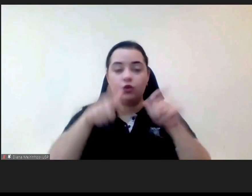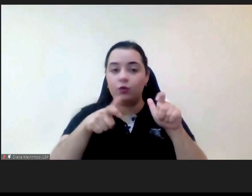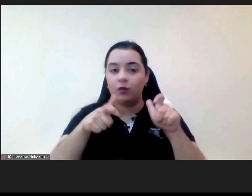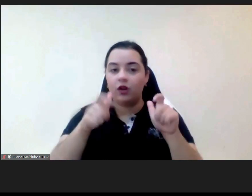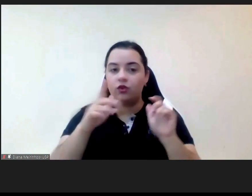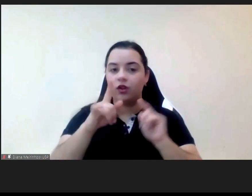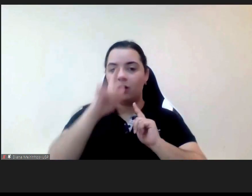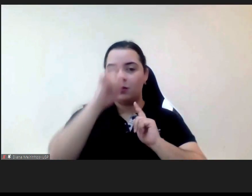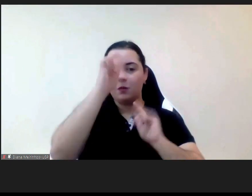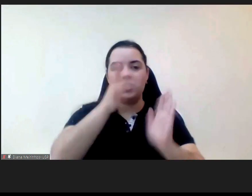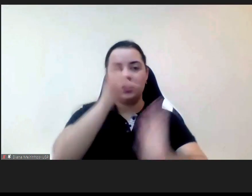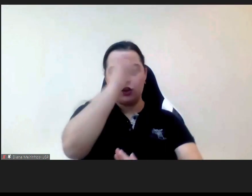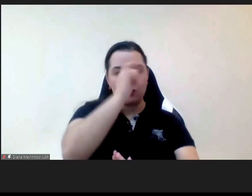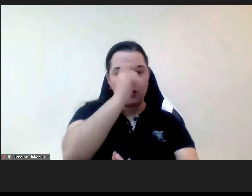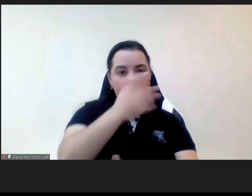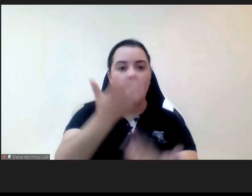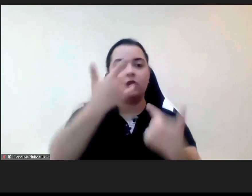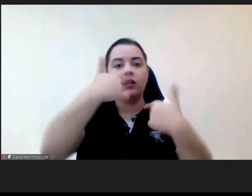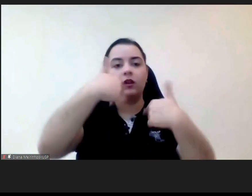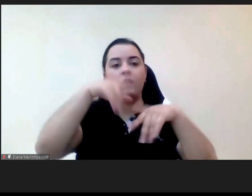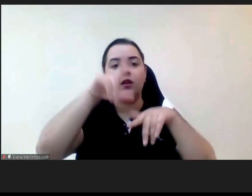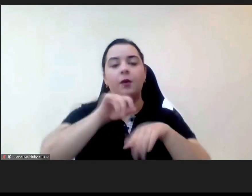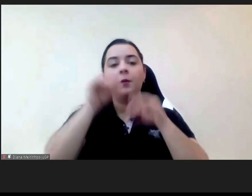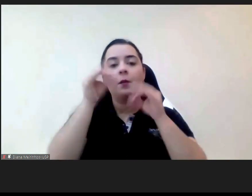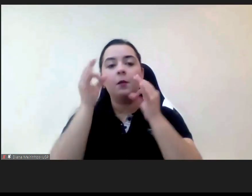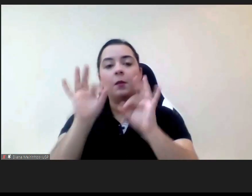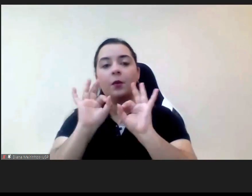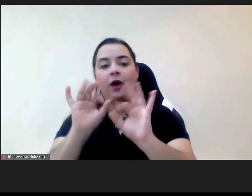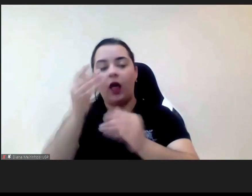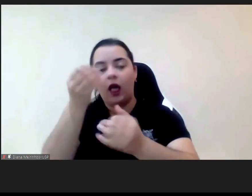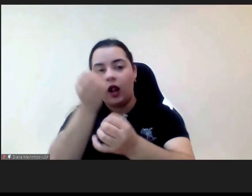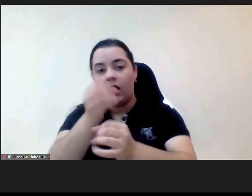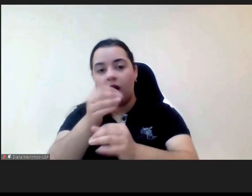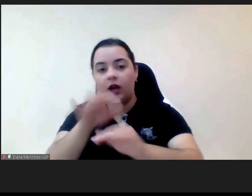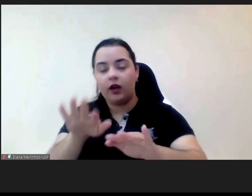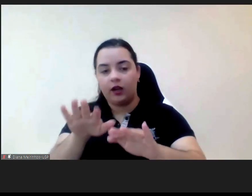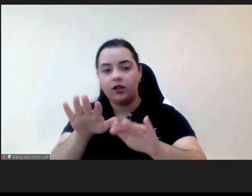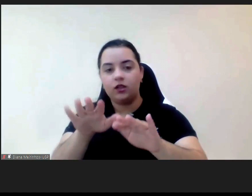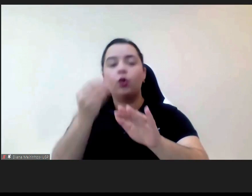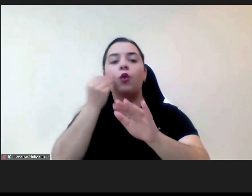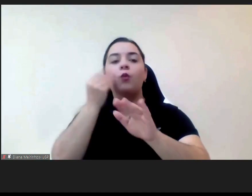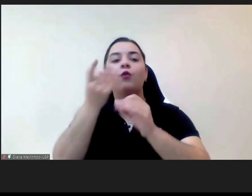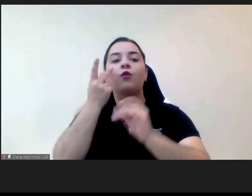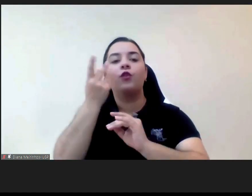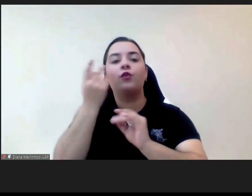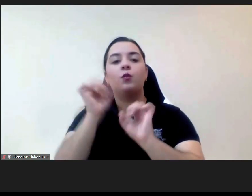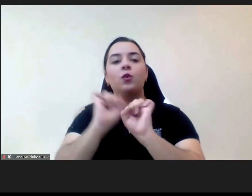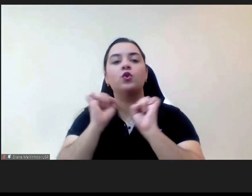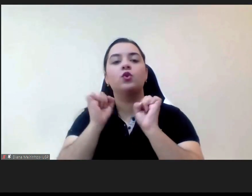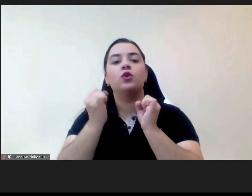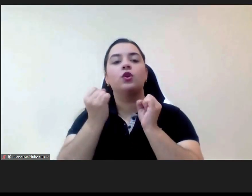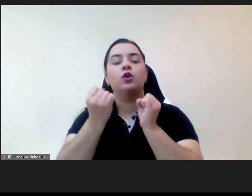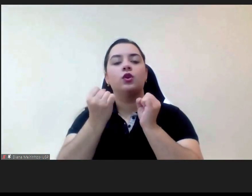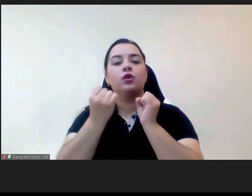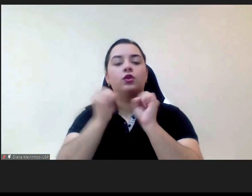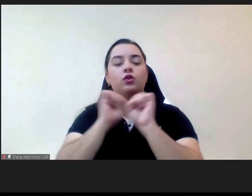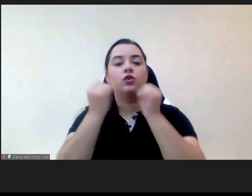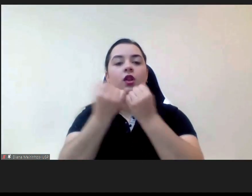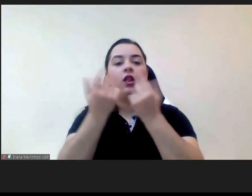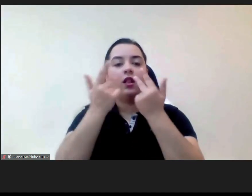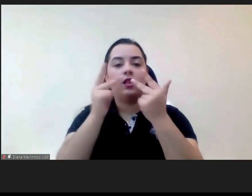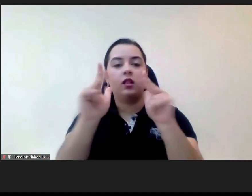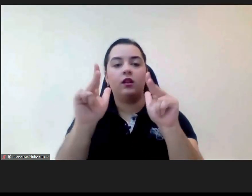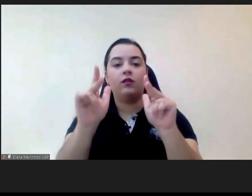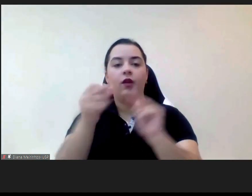responsabilidades da vida numa sociedade livre num espírito de compreensão paz tolerância igualdade entre os